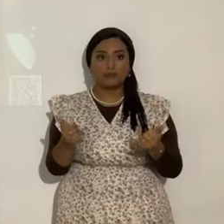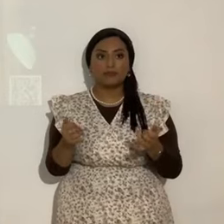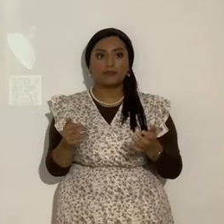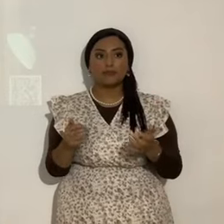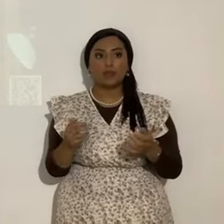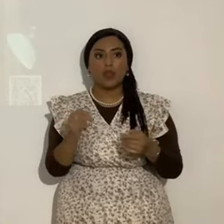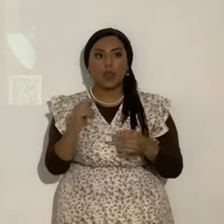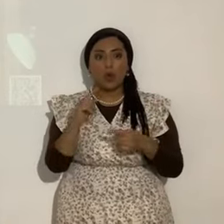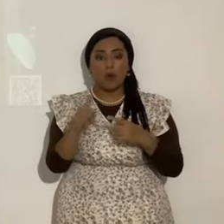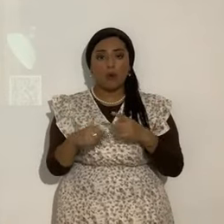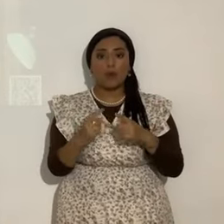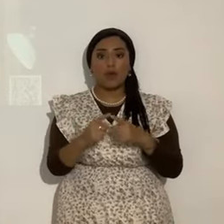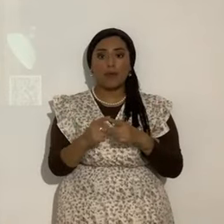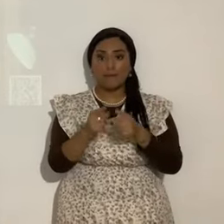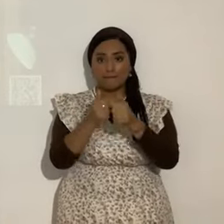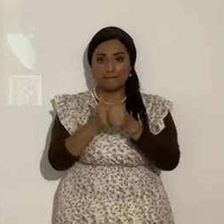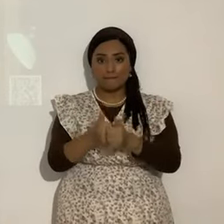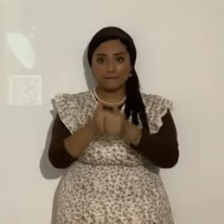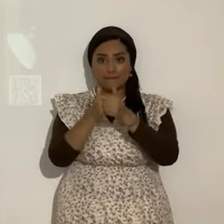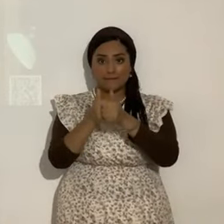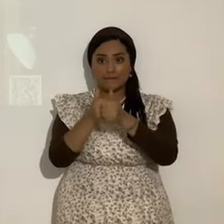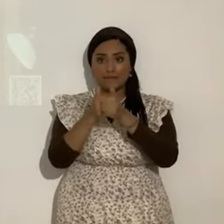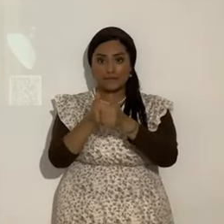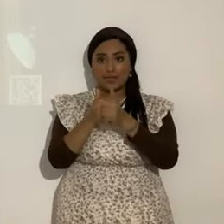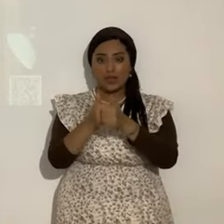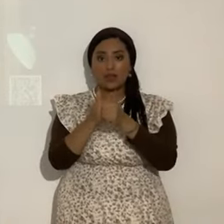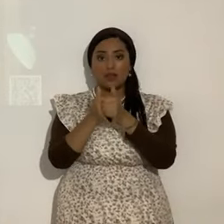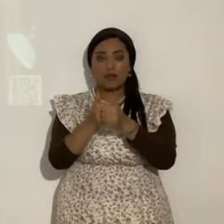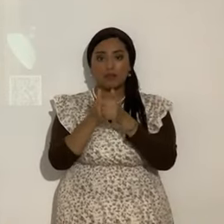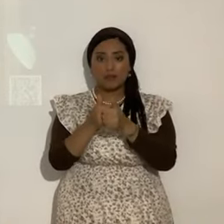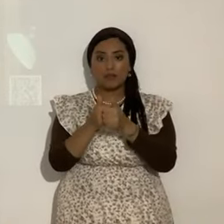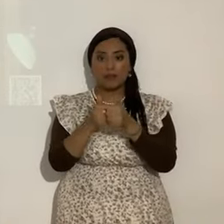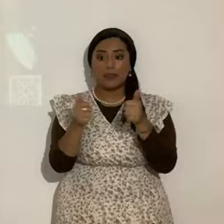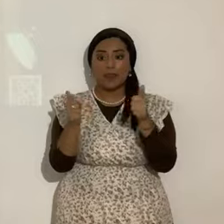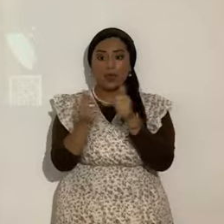Al perseverar en la verdad. O sea, al continuar. Pero al perseverar en la verdad.